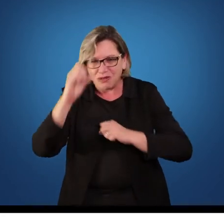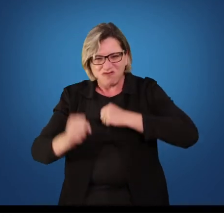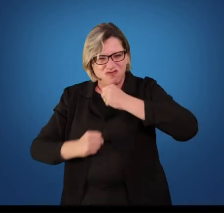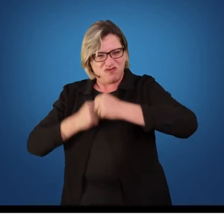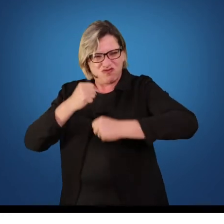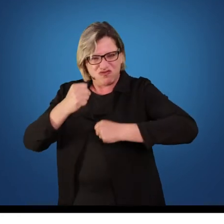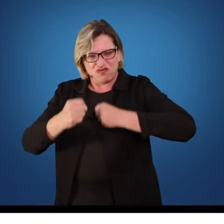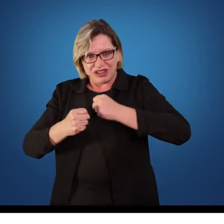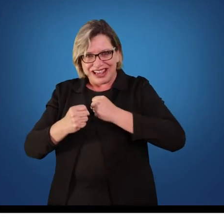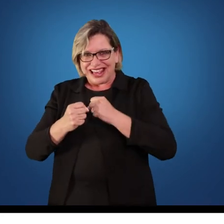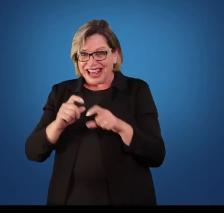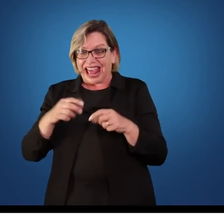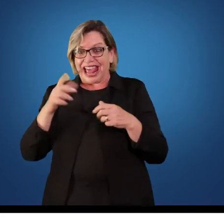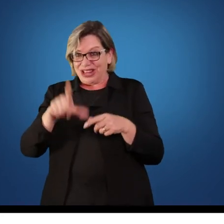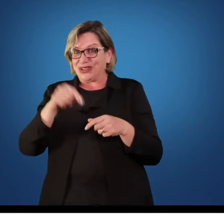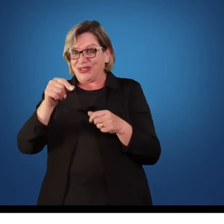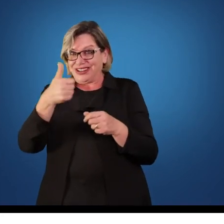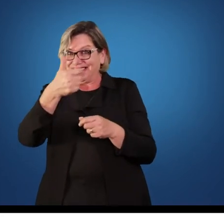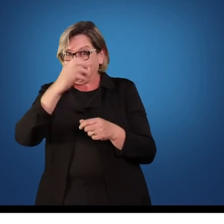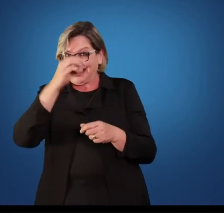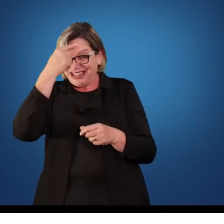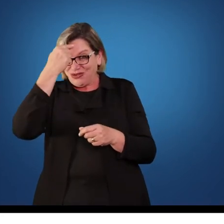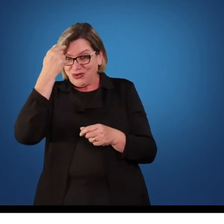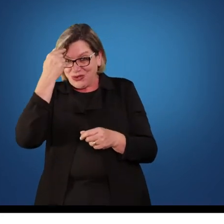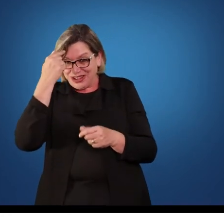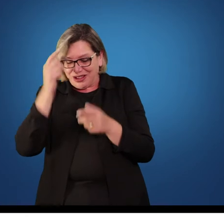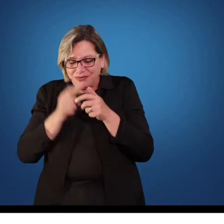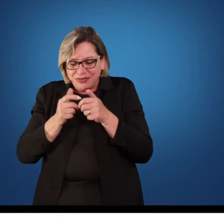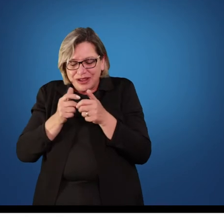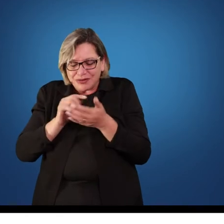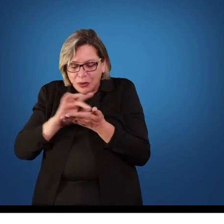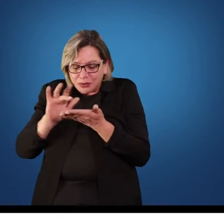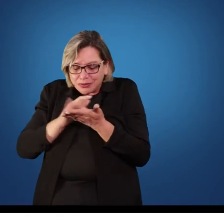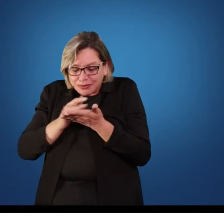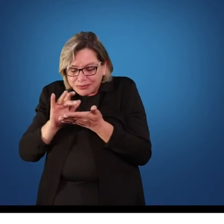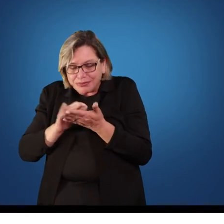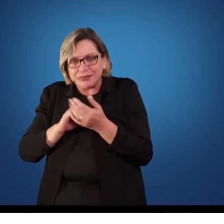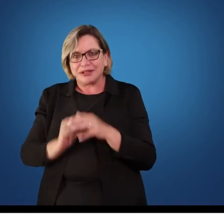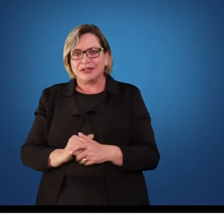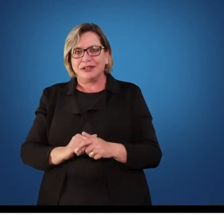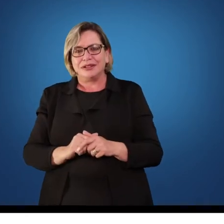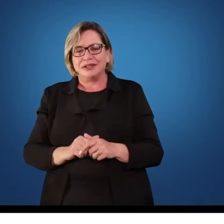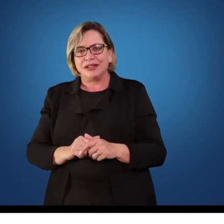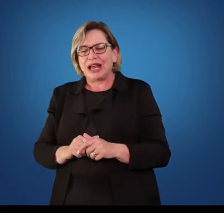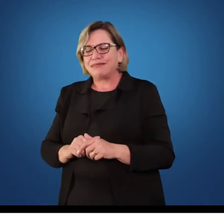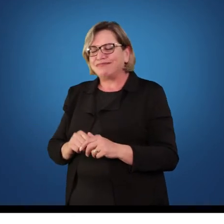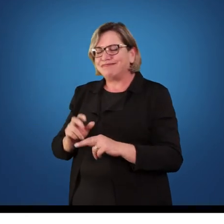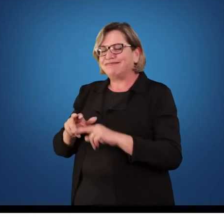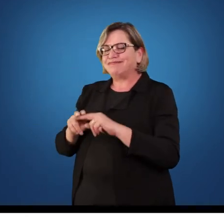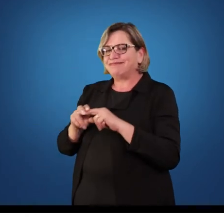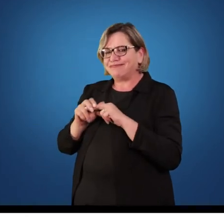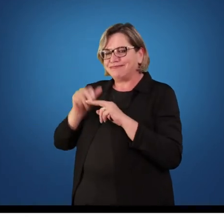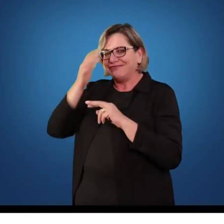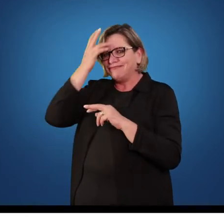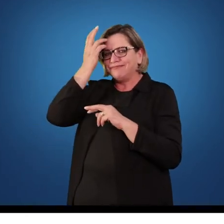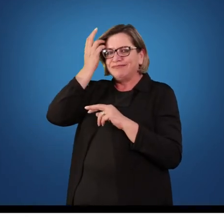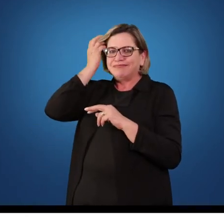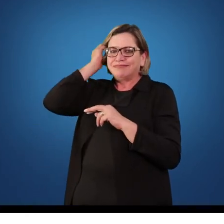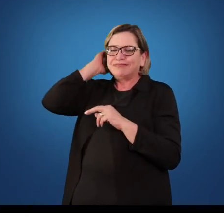no celular. Professor, por isso que é importante, quando a gente fala sobre avaliação, a gente não se preocupar somente com a